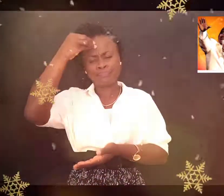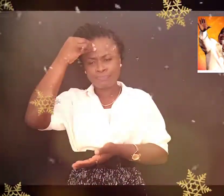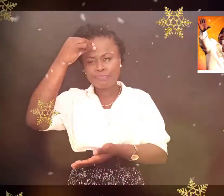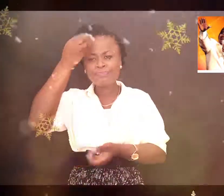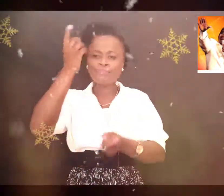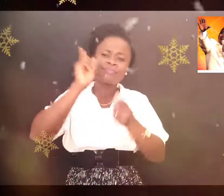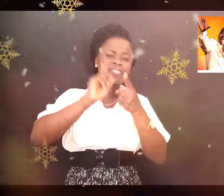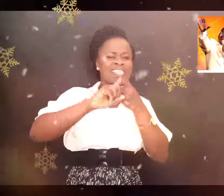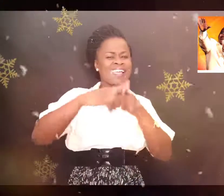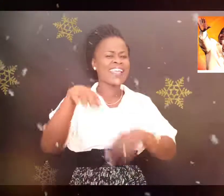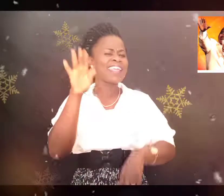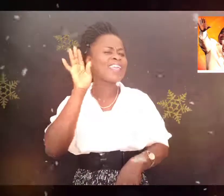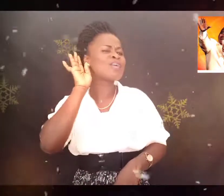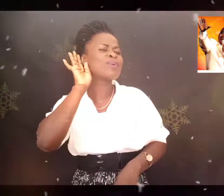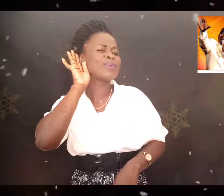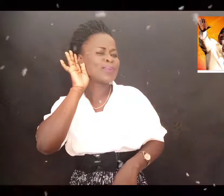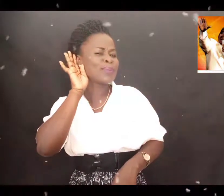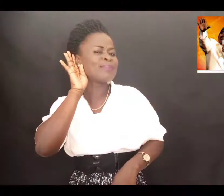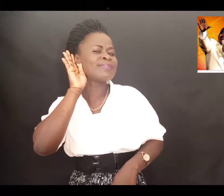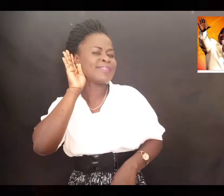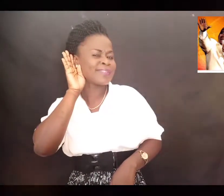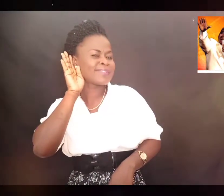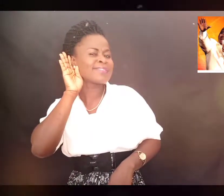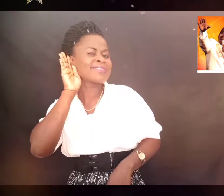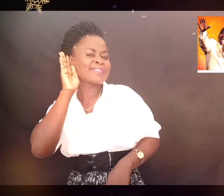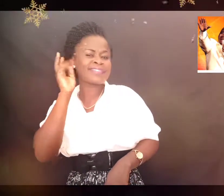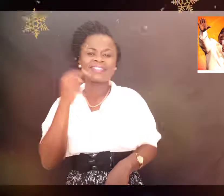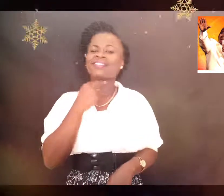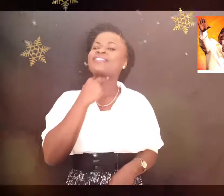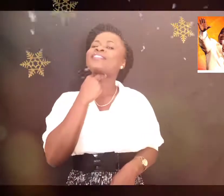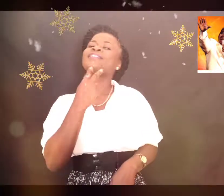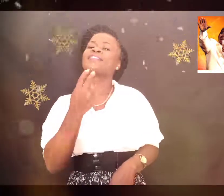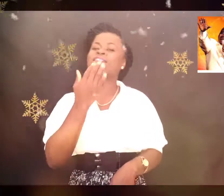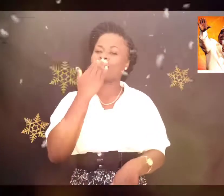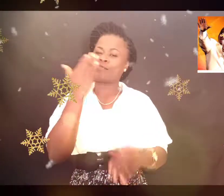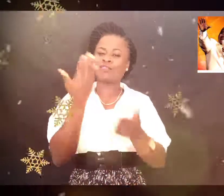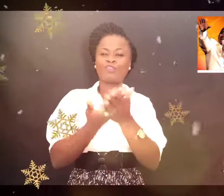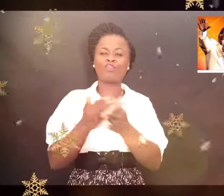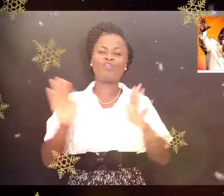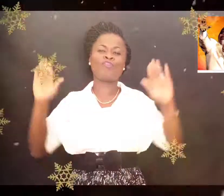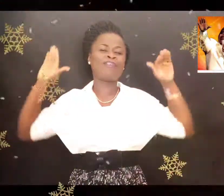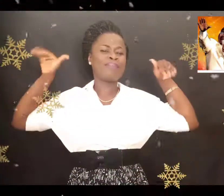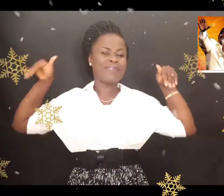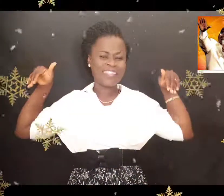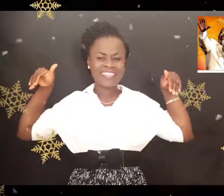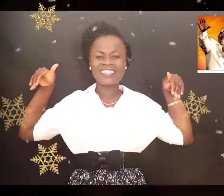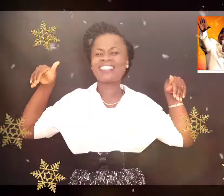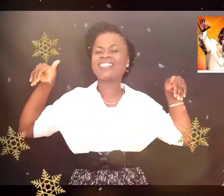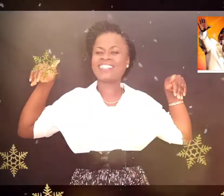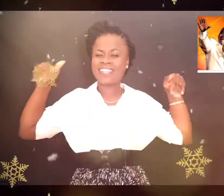écouter A écouter La voix La voix du bon berger Quand je l